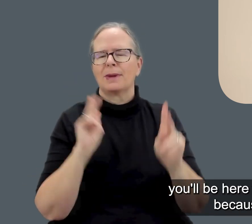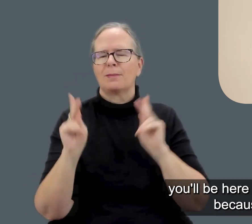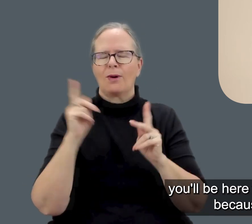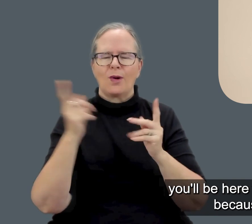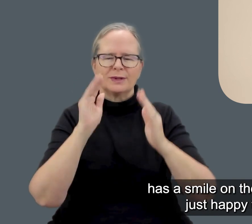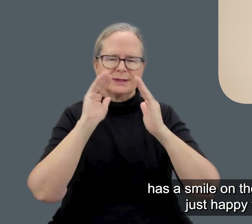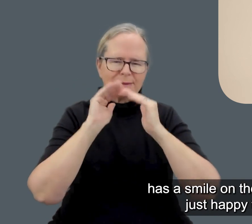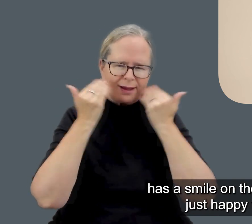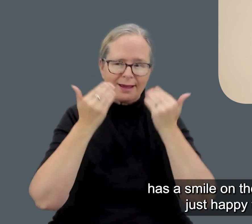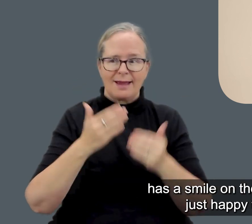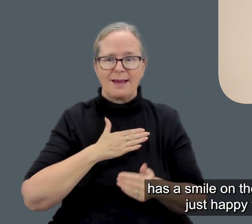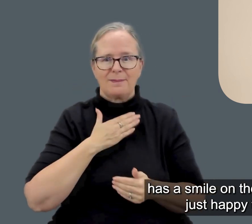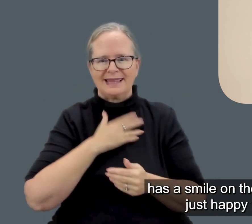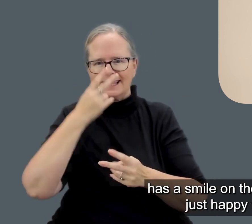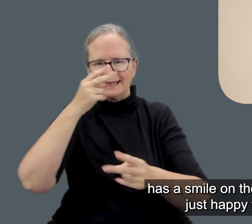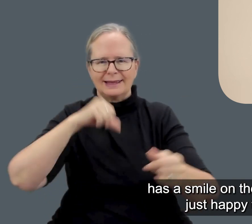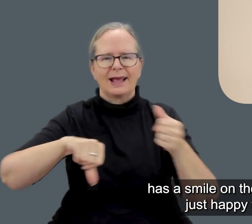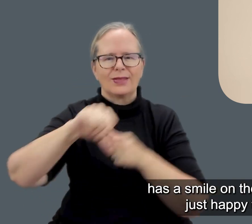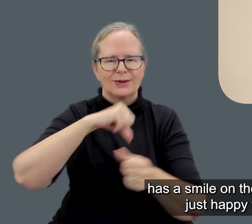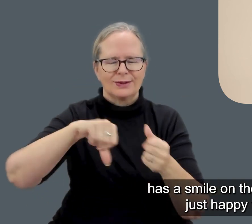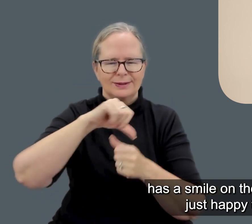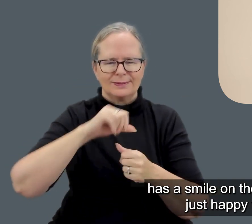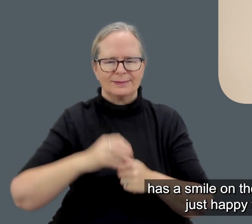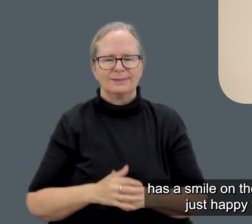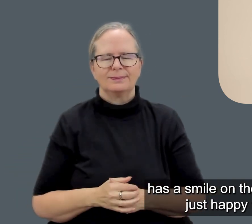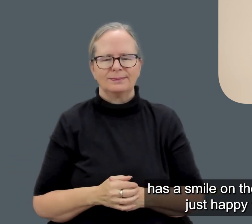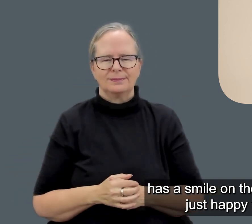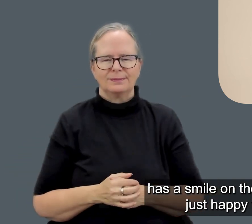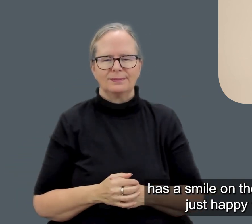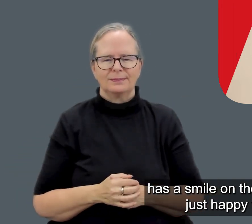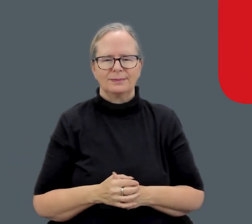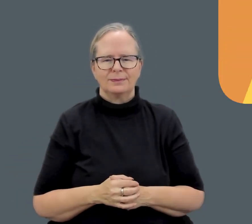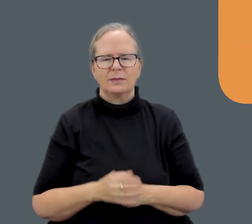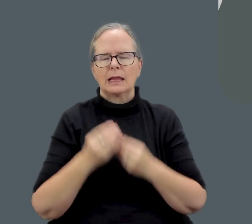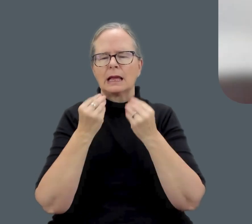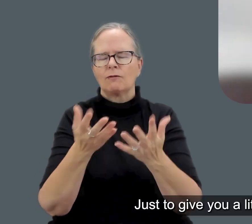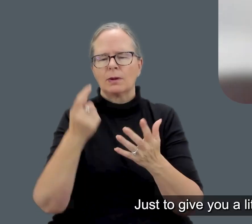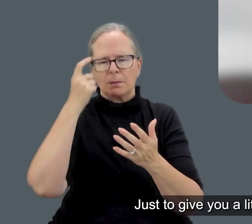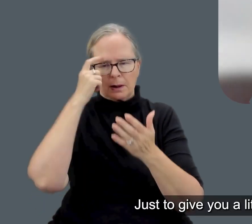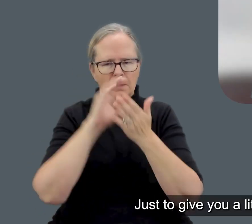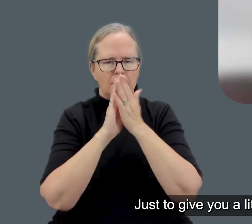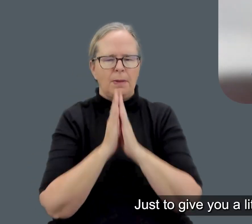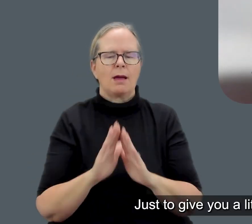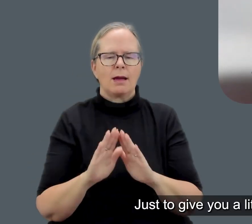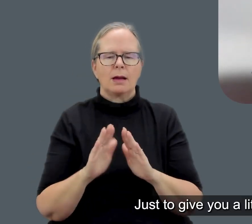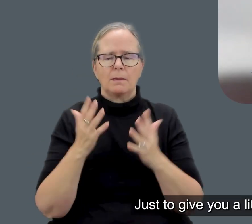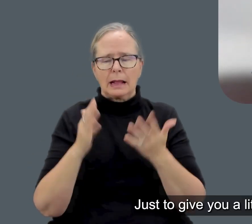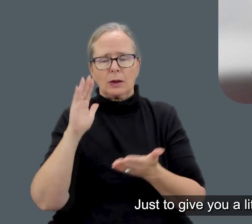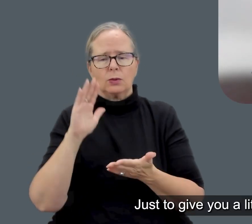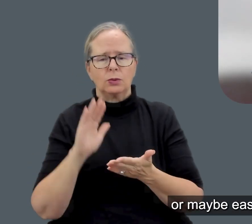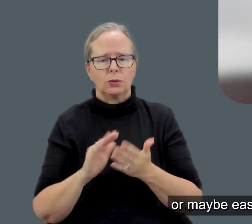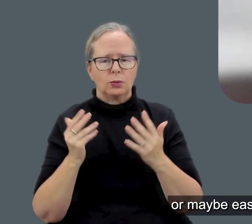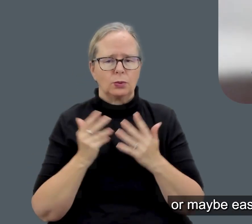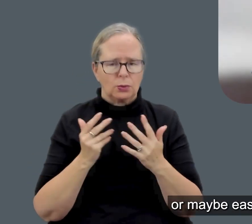everybody has a smile on their face and everybody's just happy to see each other. Just to give you a little bit more peace of